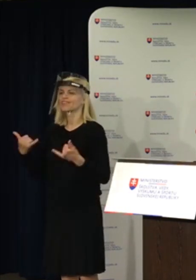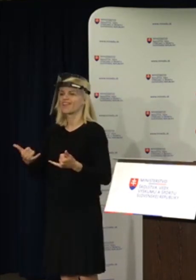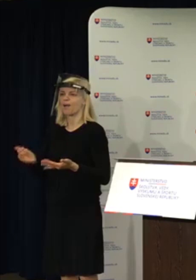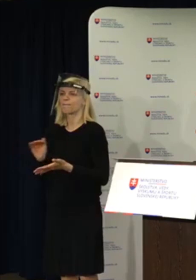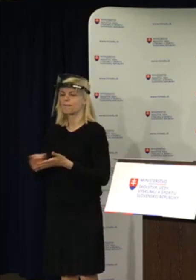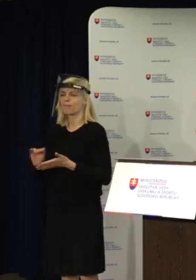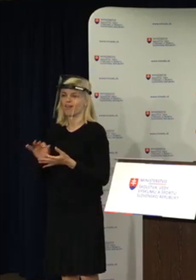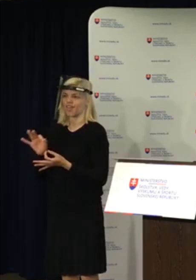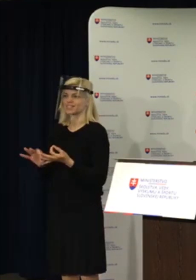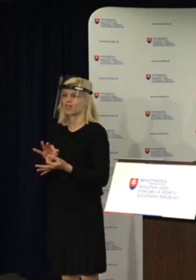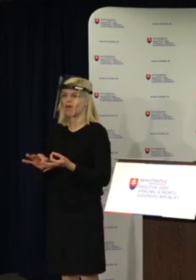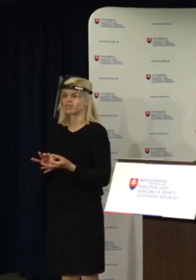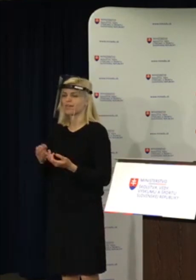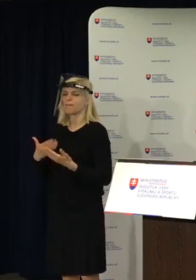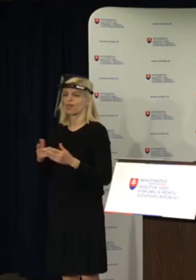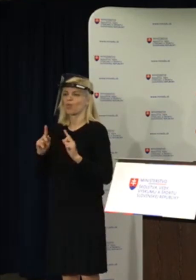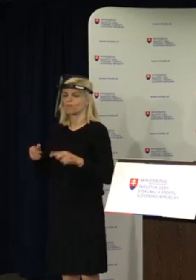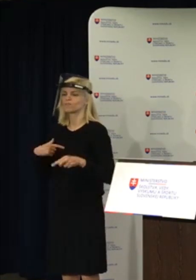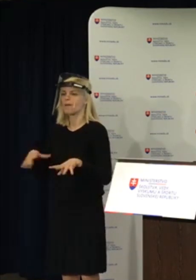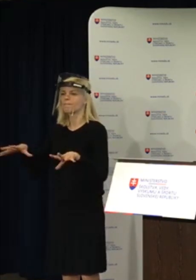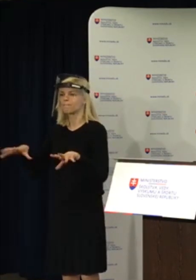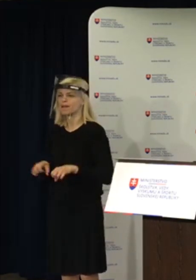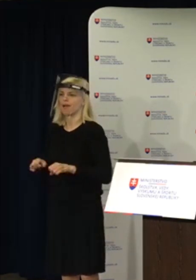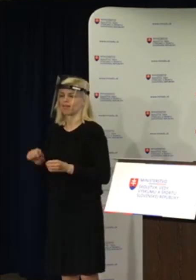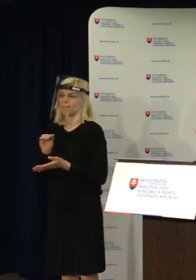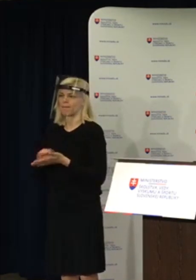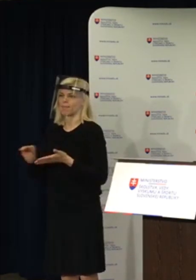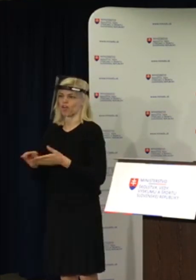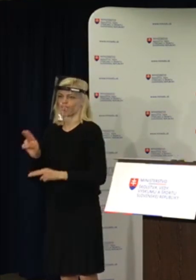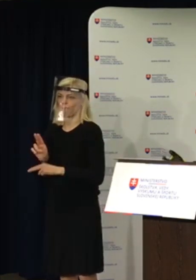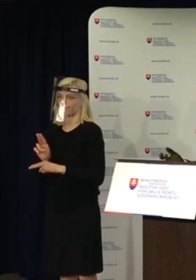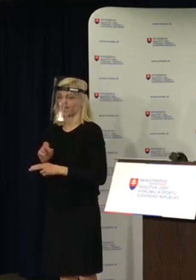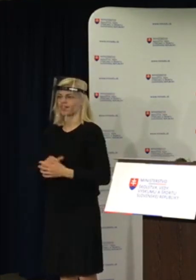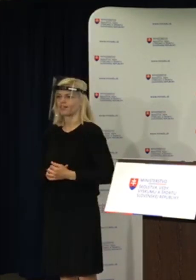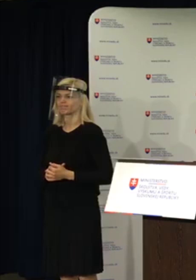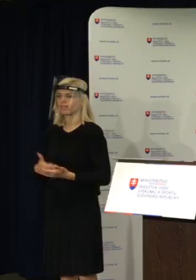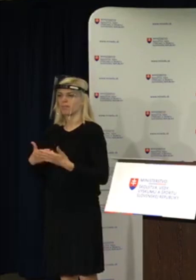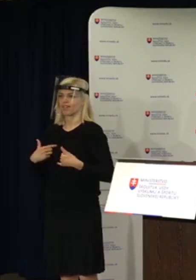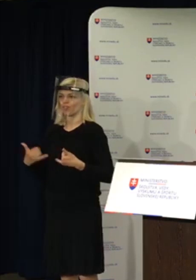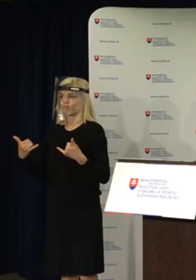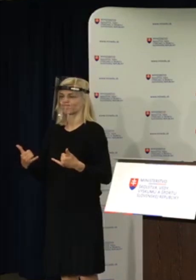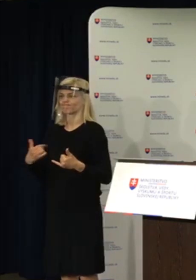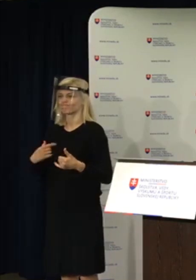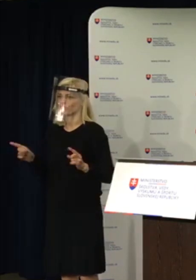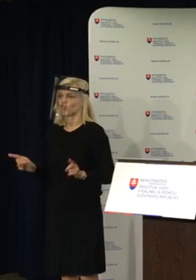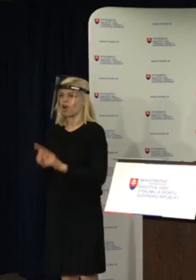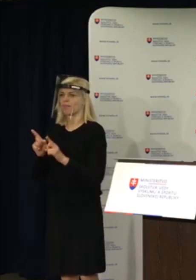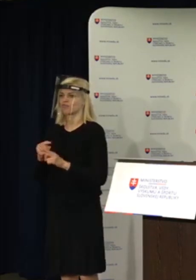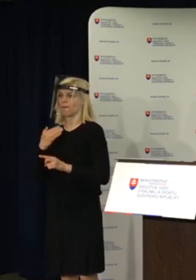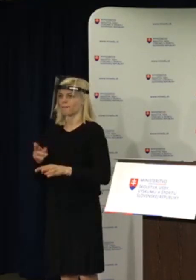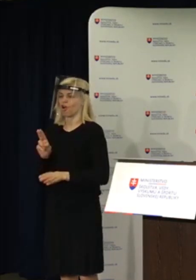mimoriadnej situácii a preto musíme príjmať aj mimoriadné opatrenia. Preto sme okamžite po opatrení